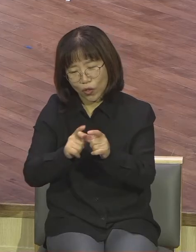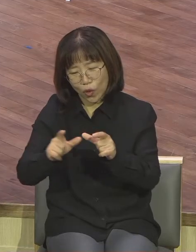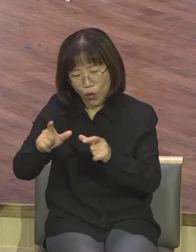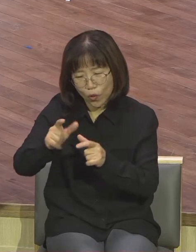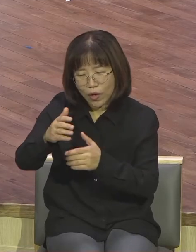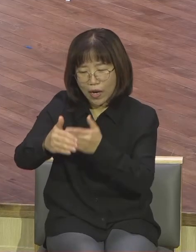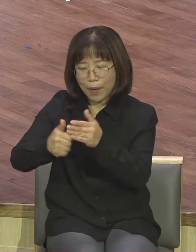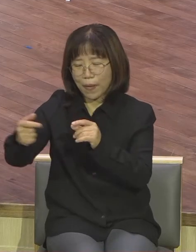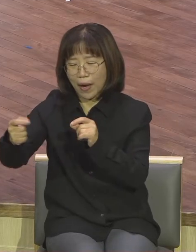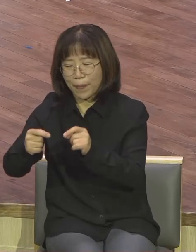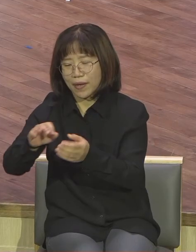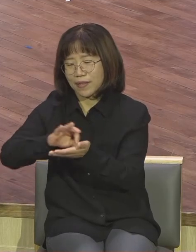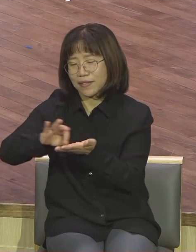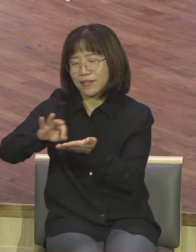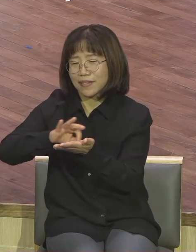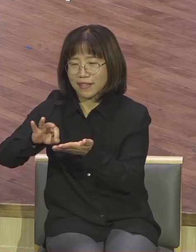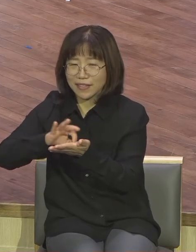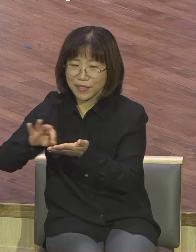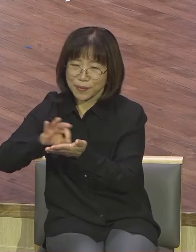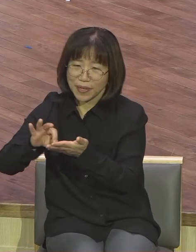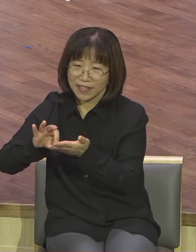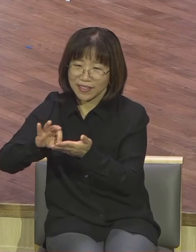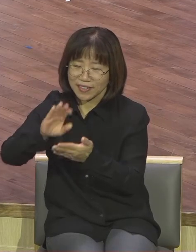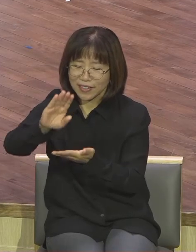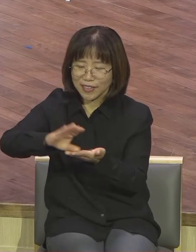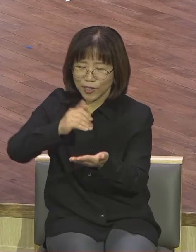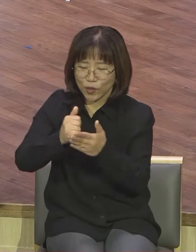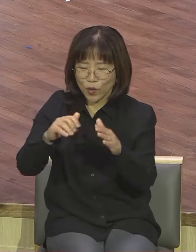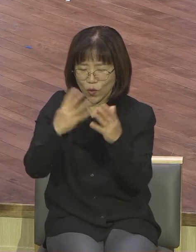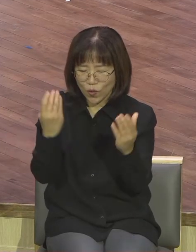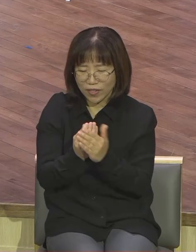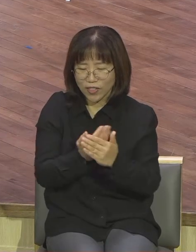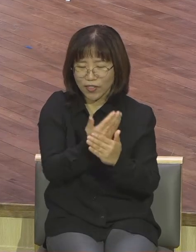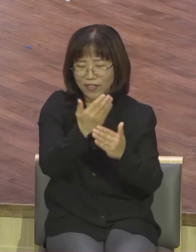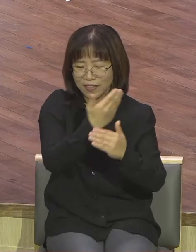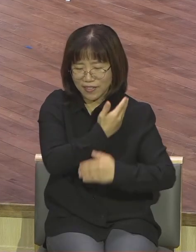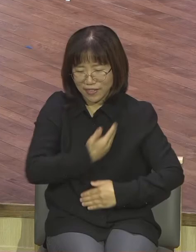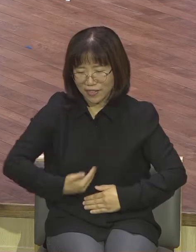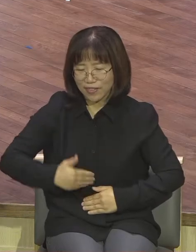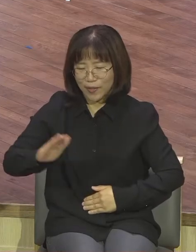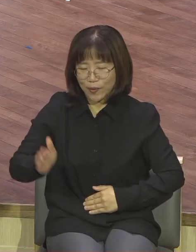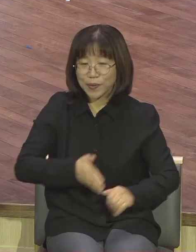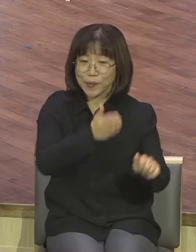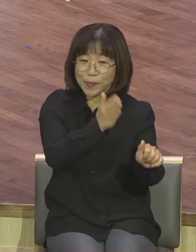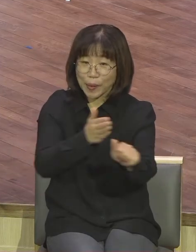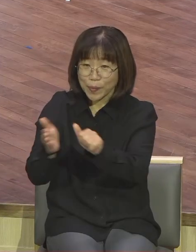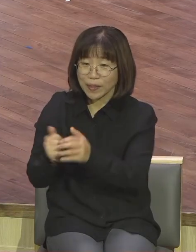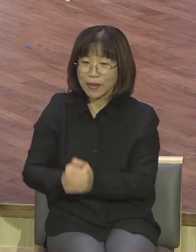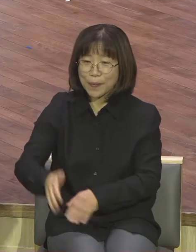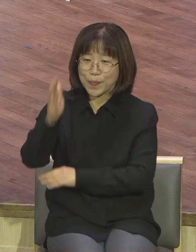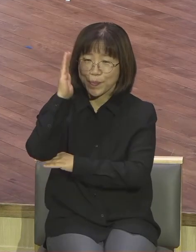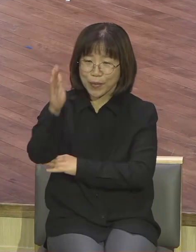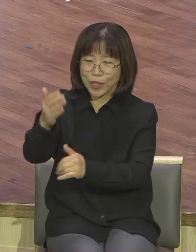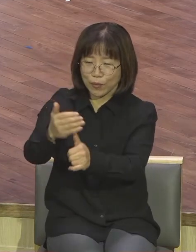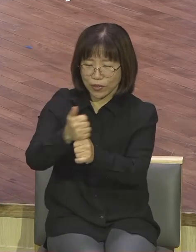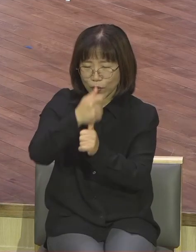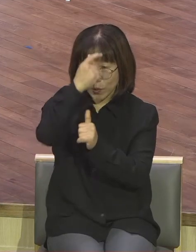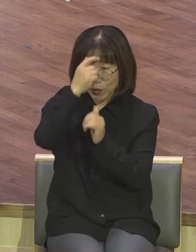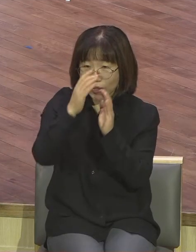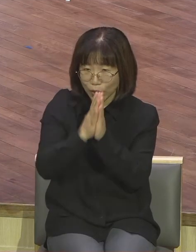쓰임 받는 그리스도의 절대 제자들 다 되시기를 제문으로 축복합니다 우리 말씀 잡고 기도합시다 선택과는 다 있습니다 어떻게